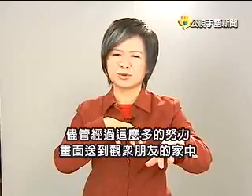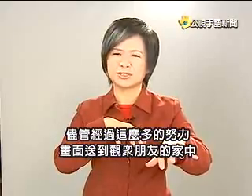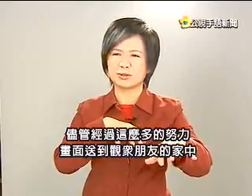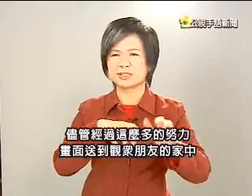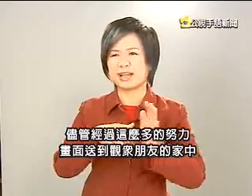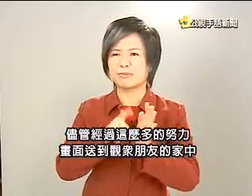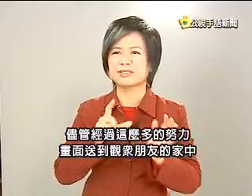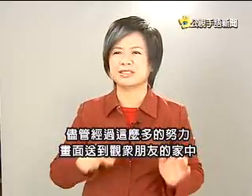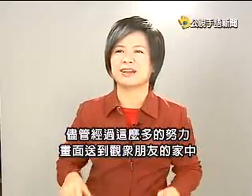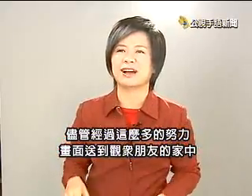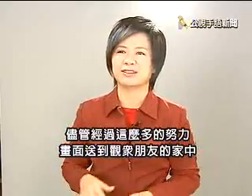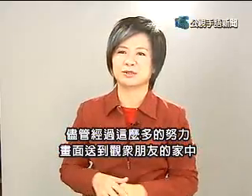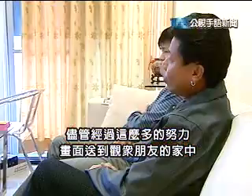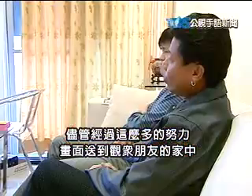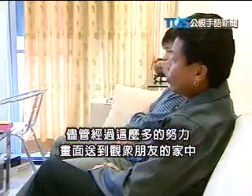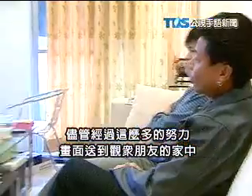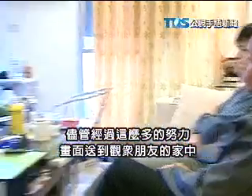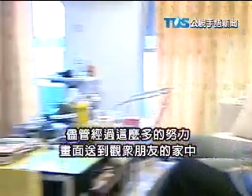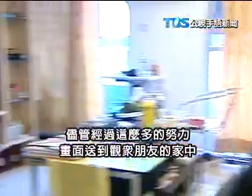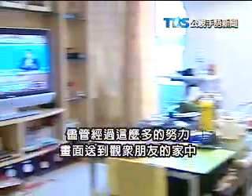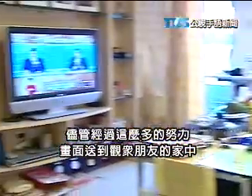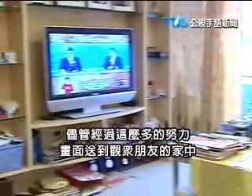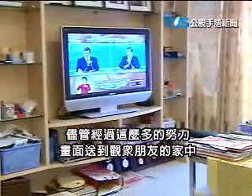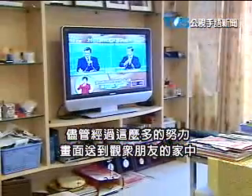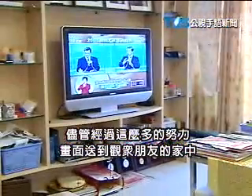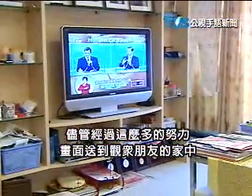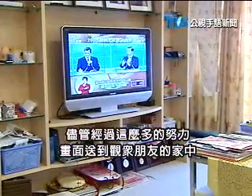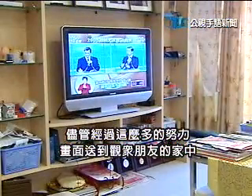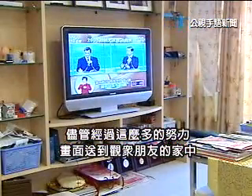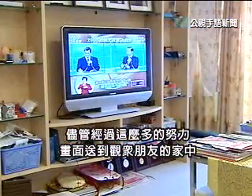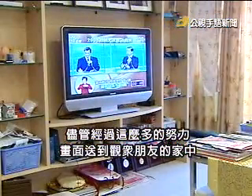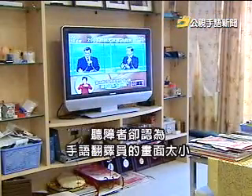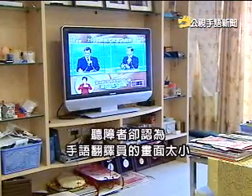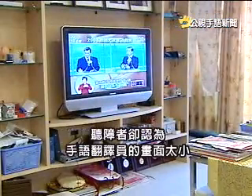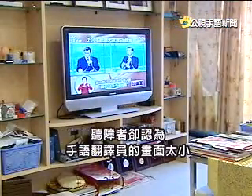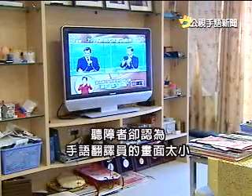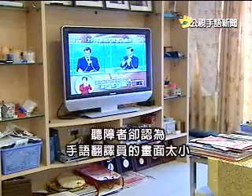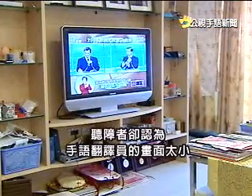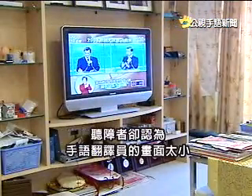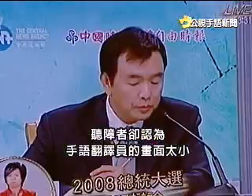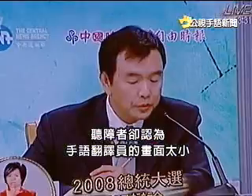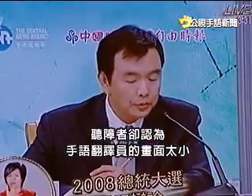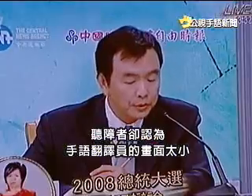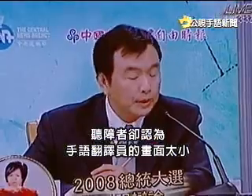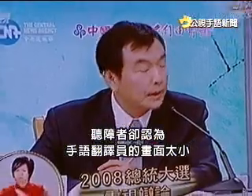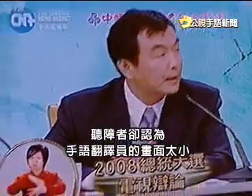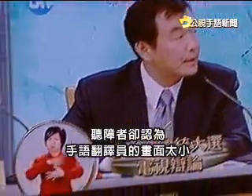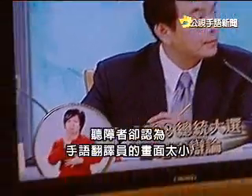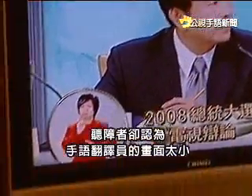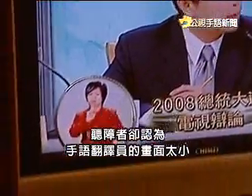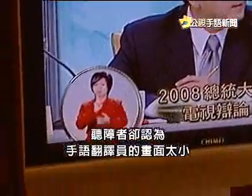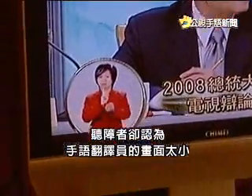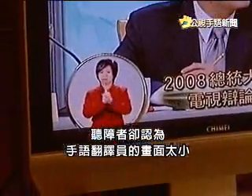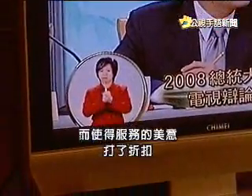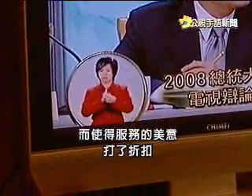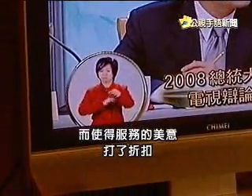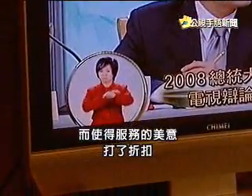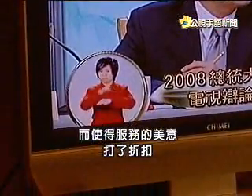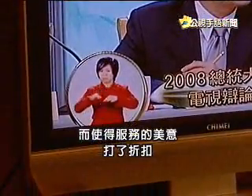尽管经过这么多的努力画面送到观众朋友的家中听障者却认为首语翻译员的画面太小而使得服务的